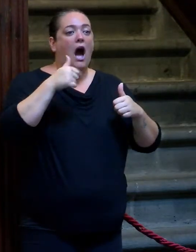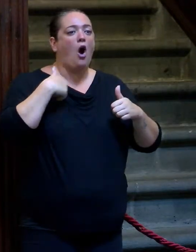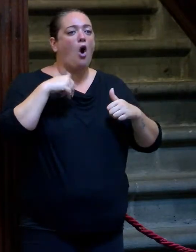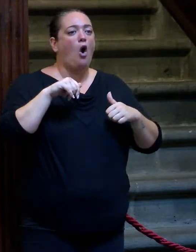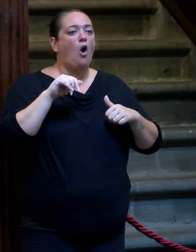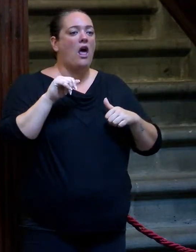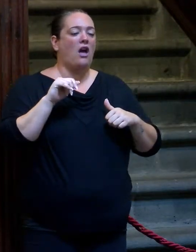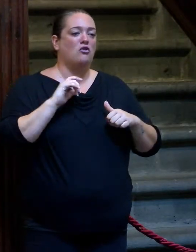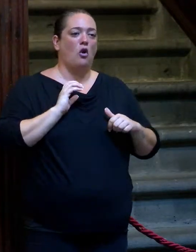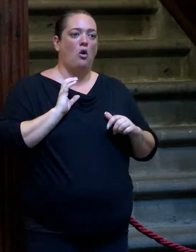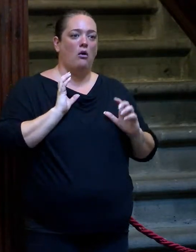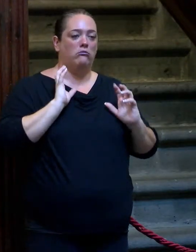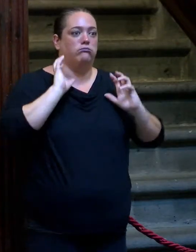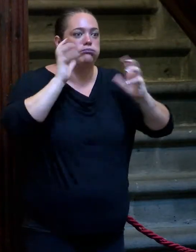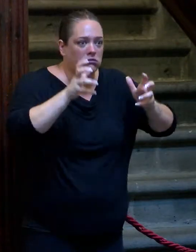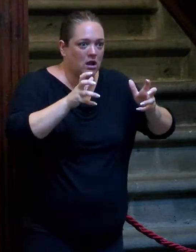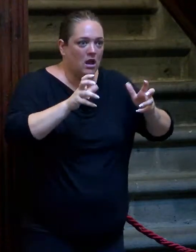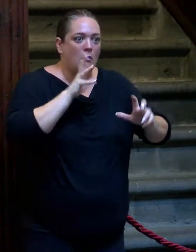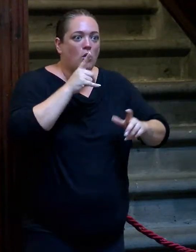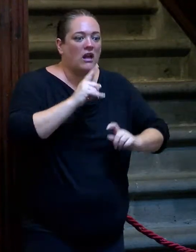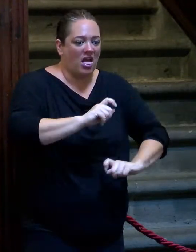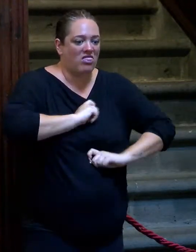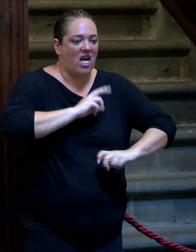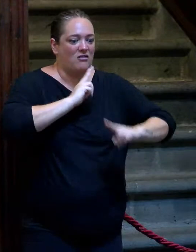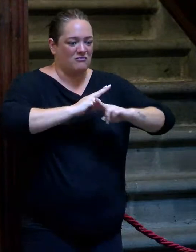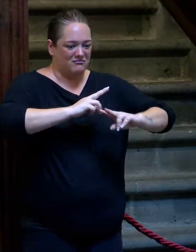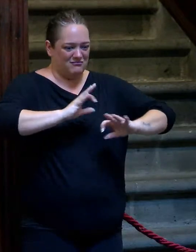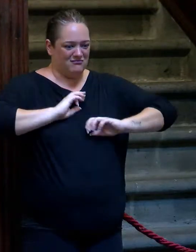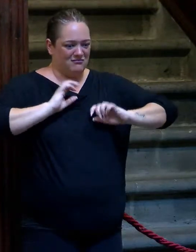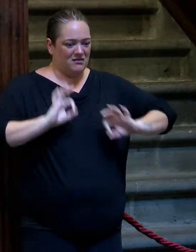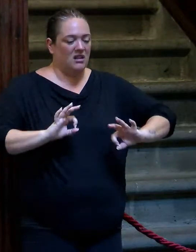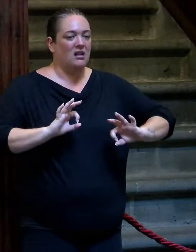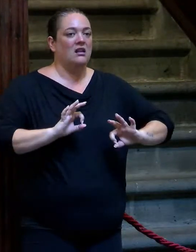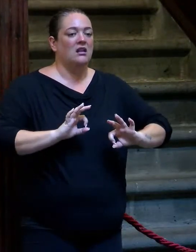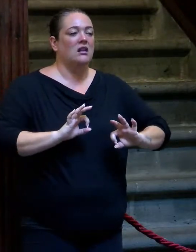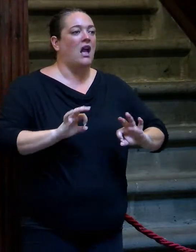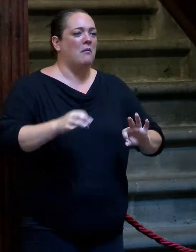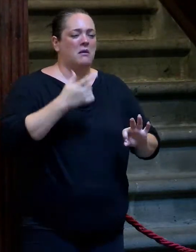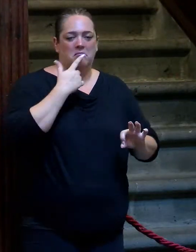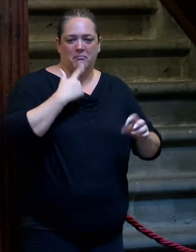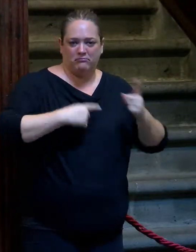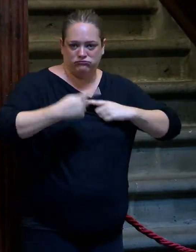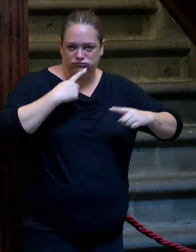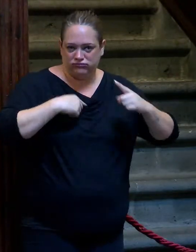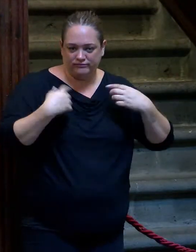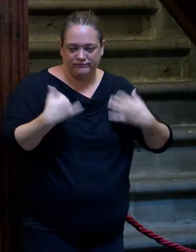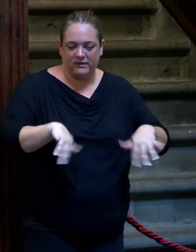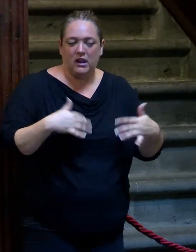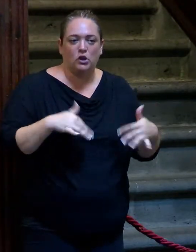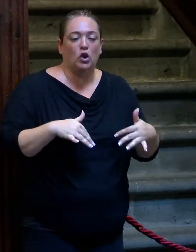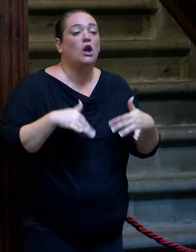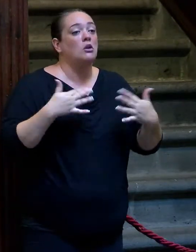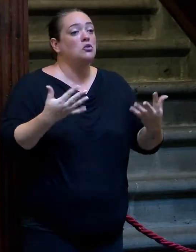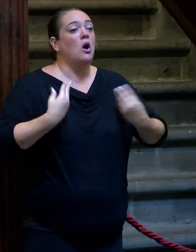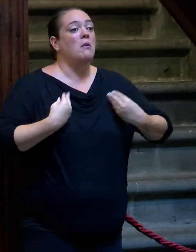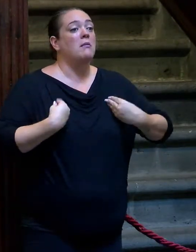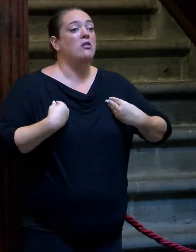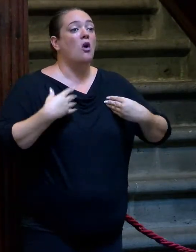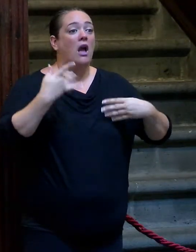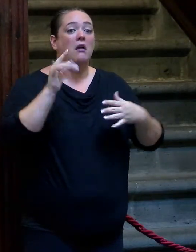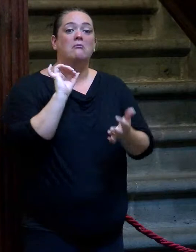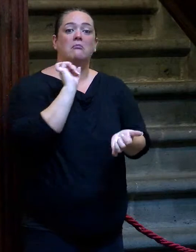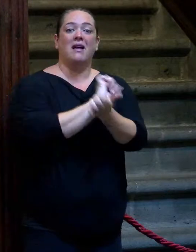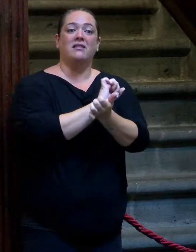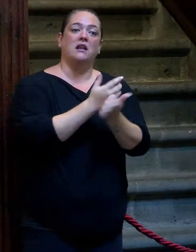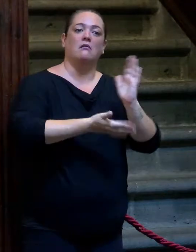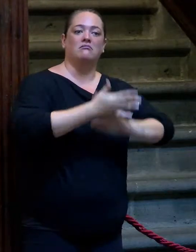nos ponen etiquetas, porque a mí las etiquetas no me gustaron nunca, ni cuando no se llevaban y me han dicho de todo, porque yo he vivido y me detenían y me